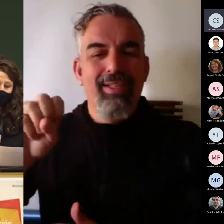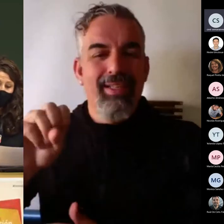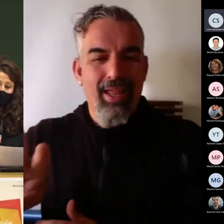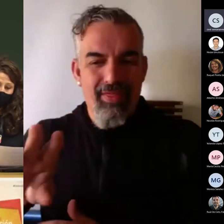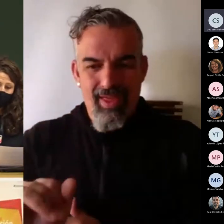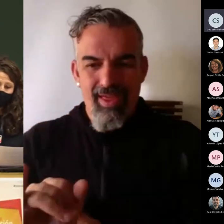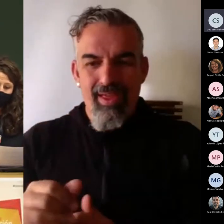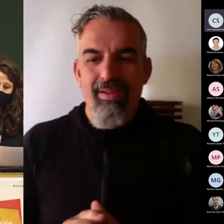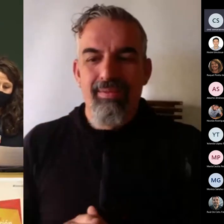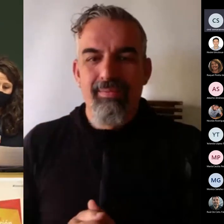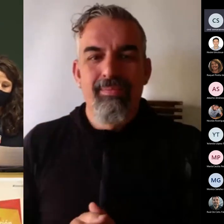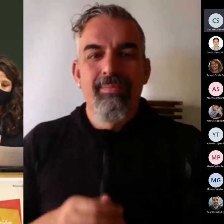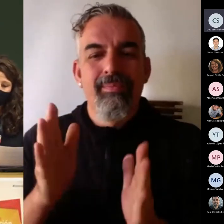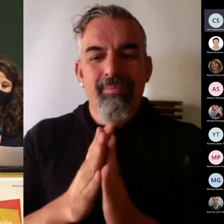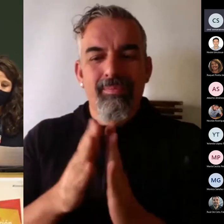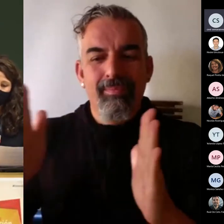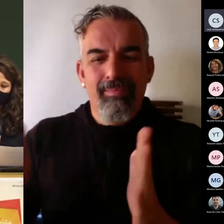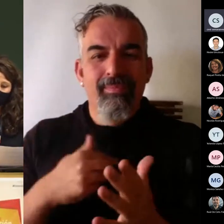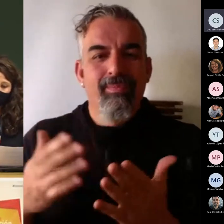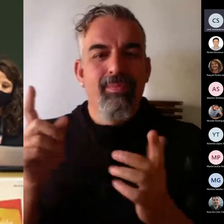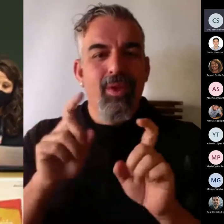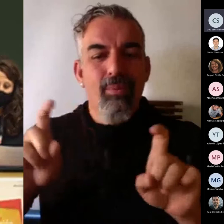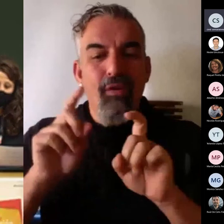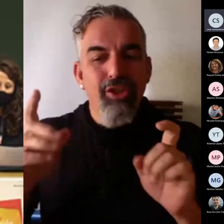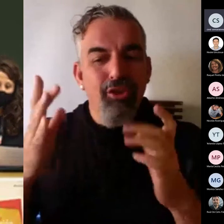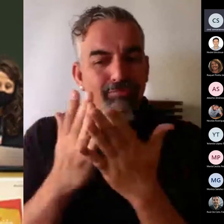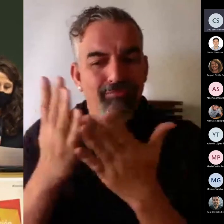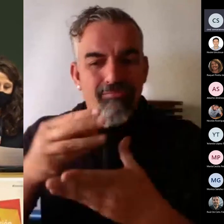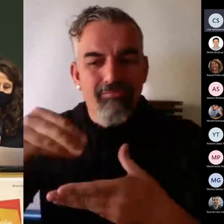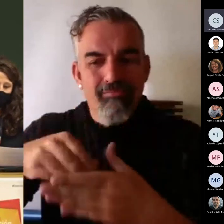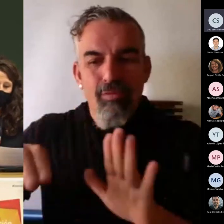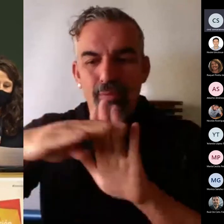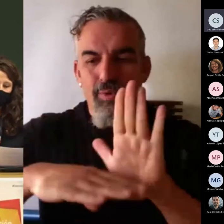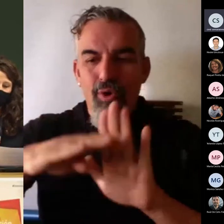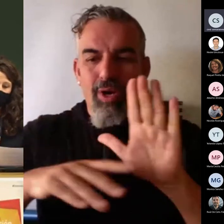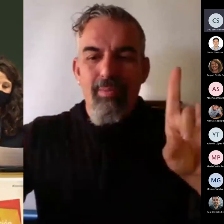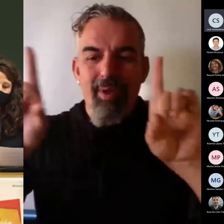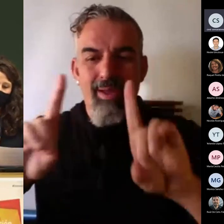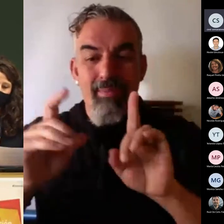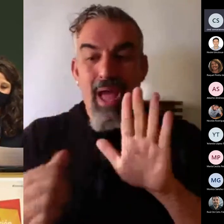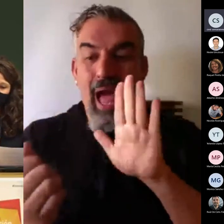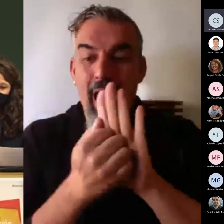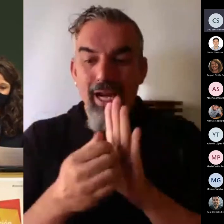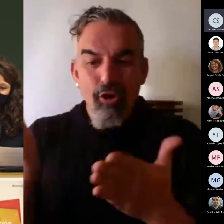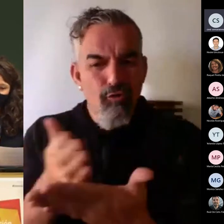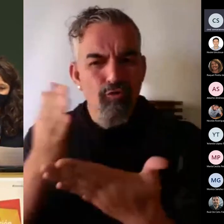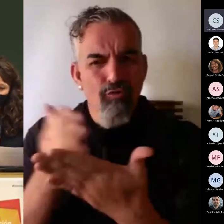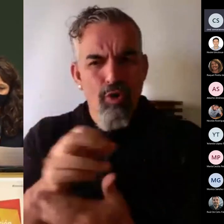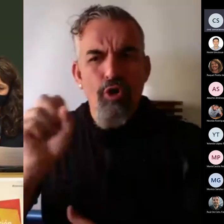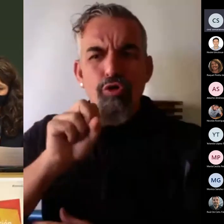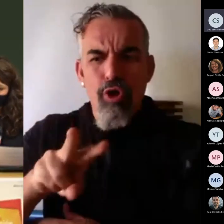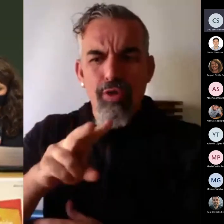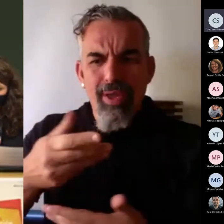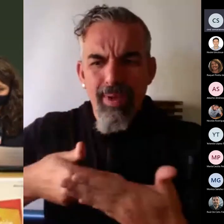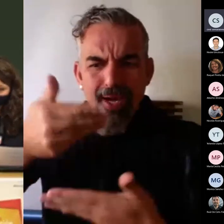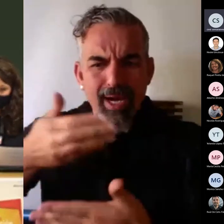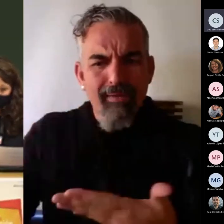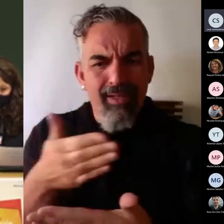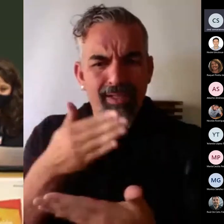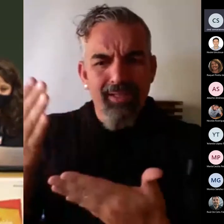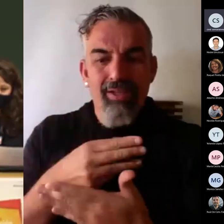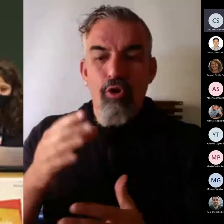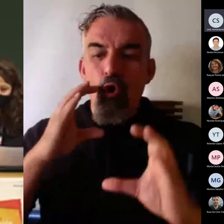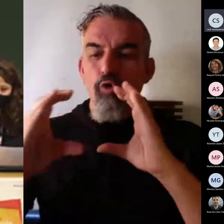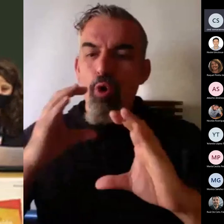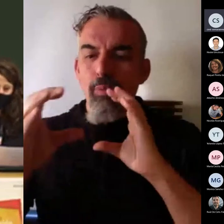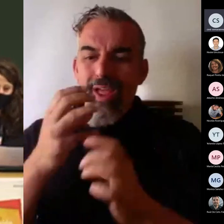He sido cuatro veces profesor estudiante en el programa de urgencia, ha publicado 12 artículos en revistas indexadas, 30 comunicaciones y ponencias